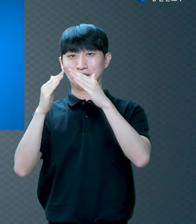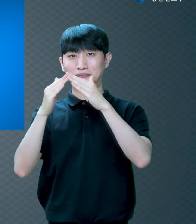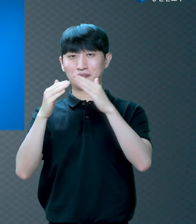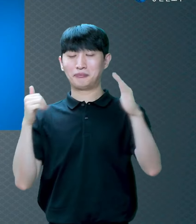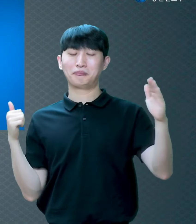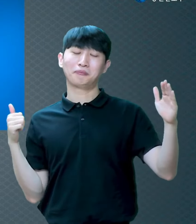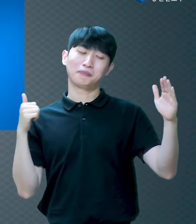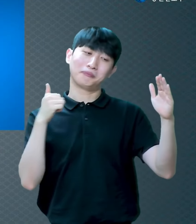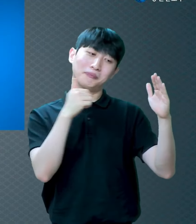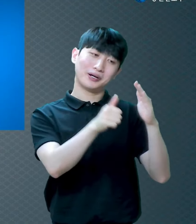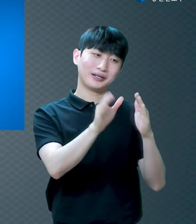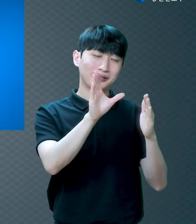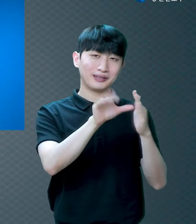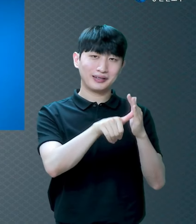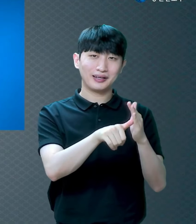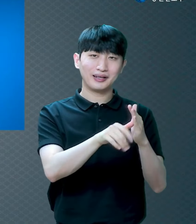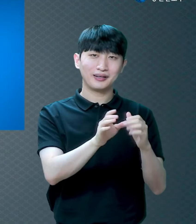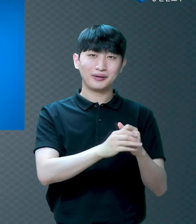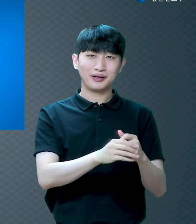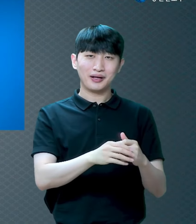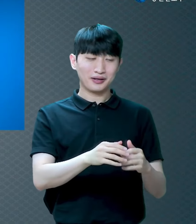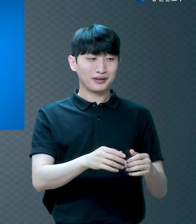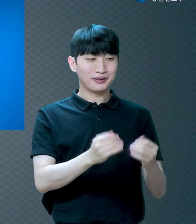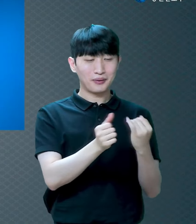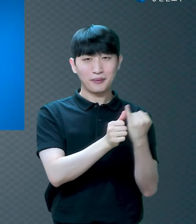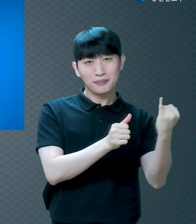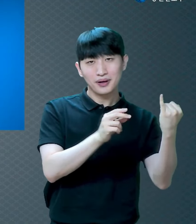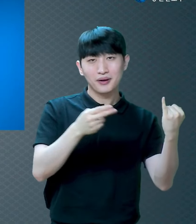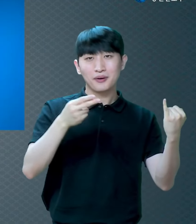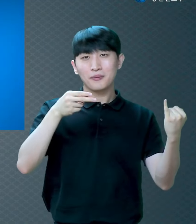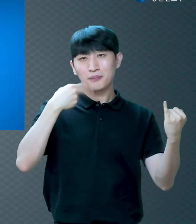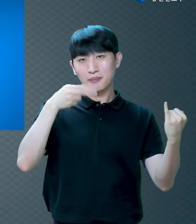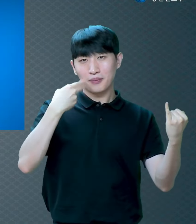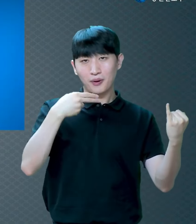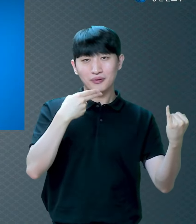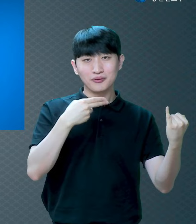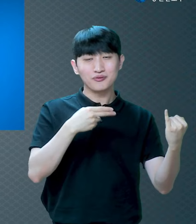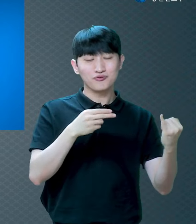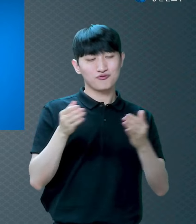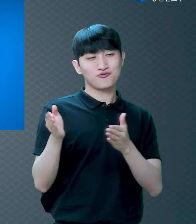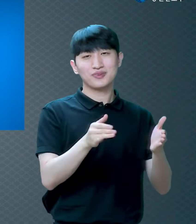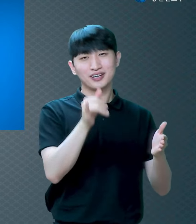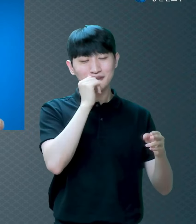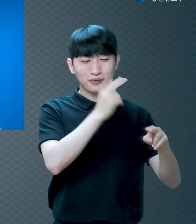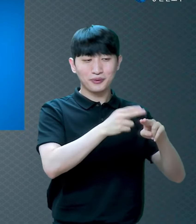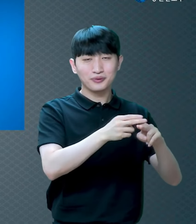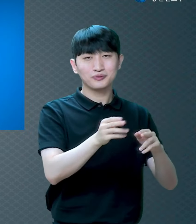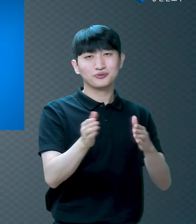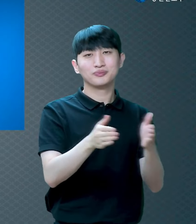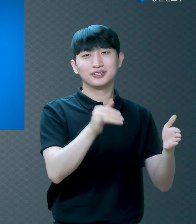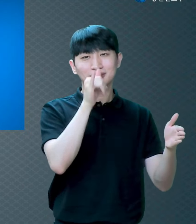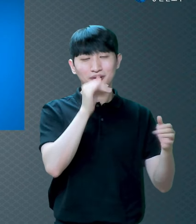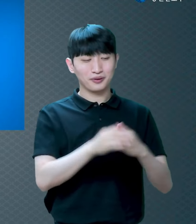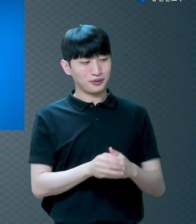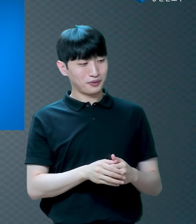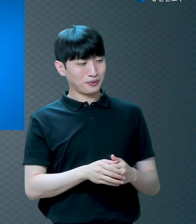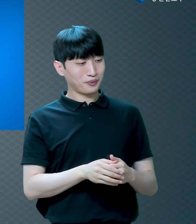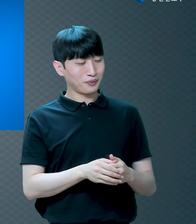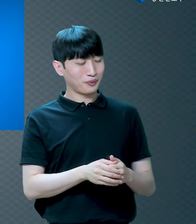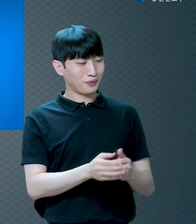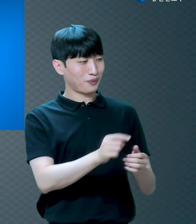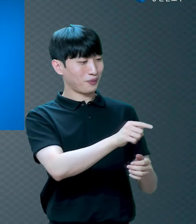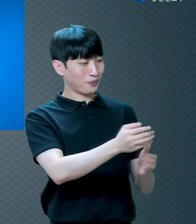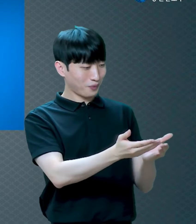끓여놨어요 제가 참 면을 좋아하는데 이야 국수해놨네 맛있겠다 제가 좀 짜게